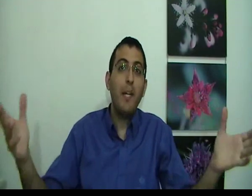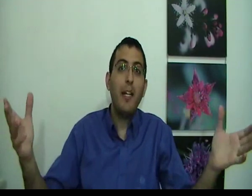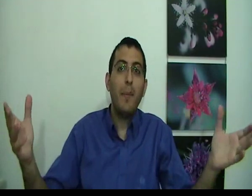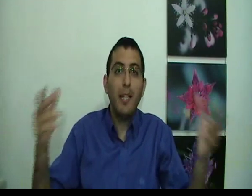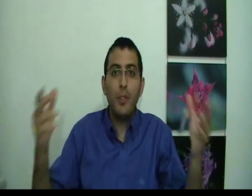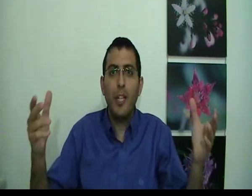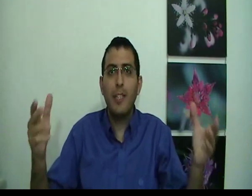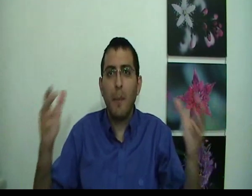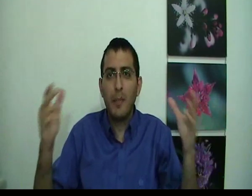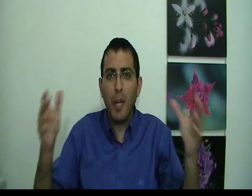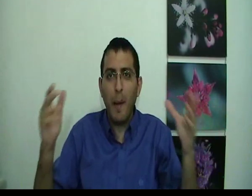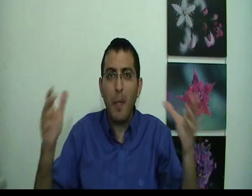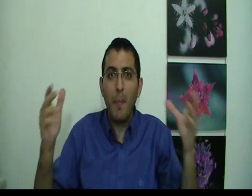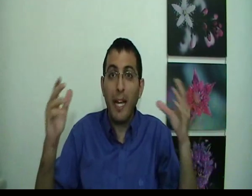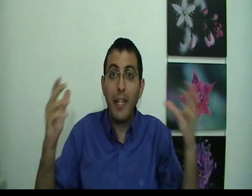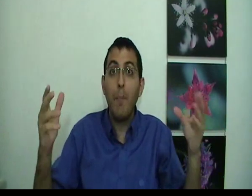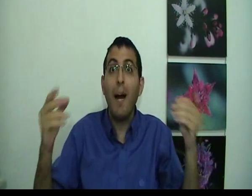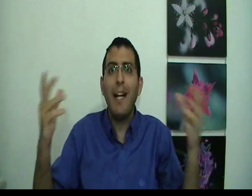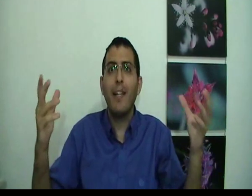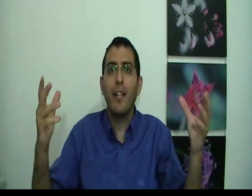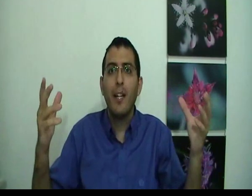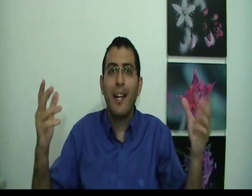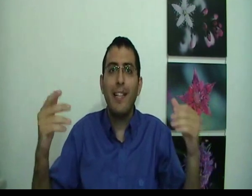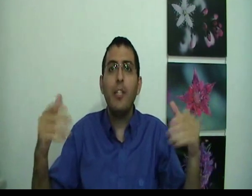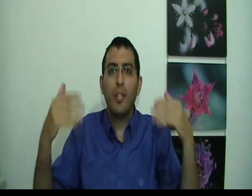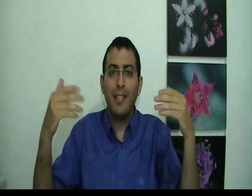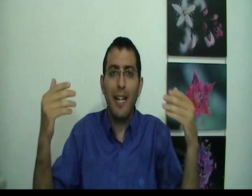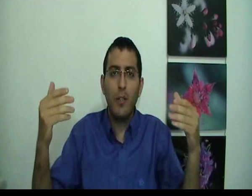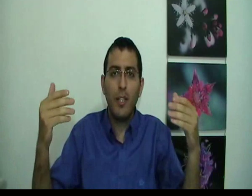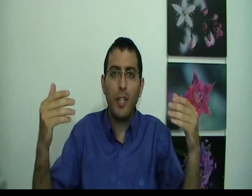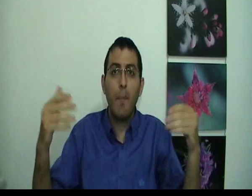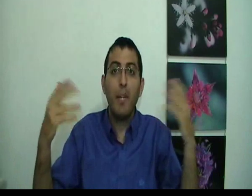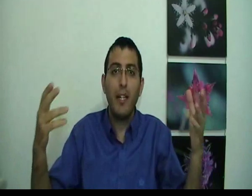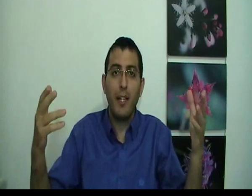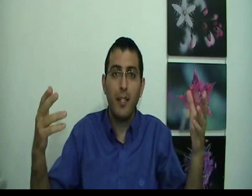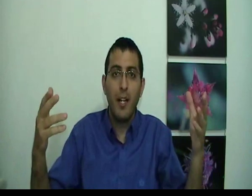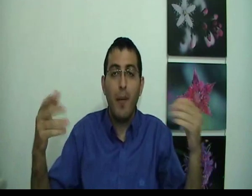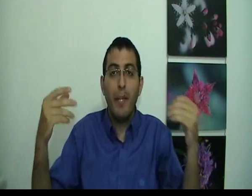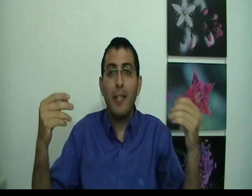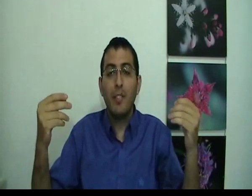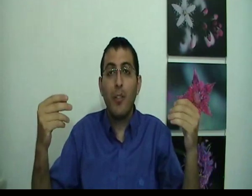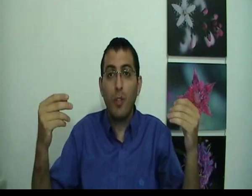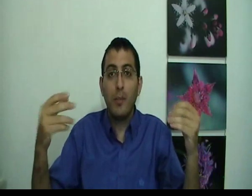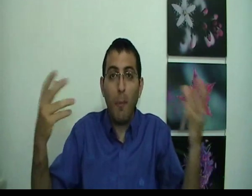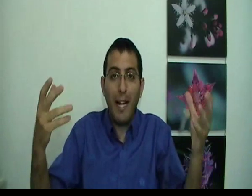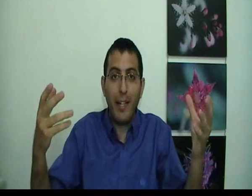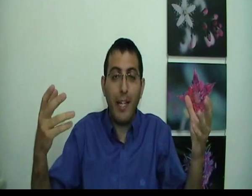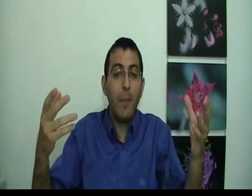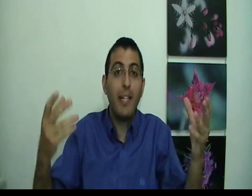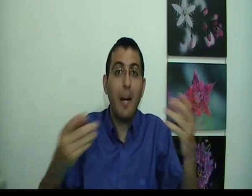מי אני בן אדם שישאל את עצמו מספיק פעמים מי אני, מה אני כדי לענות על השאלה מי אני בן אדם צריך לשאול את עצמו מה אני אם אני יודע